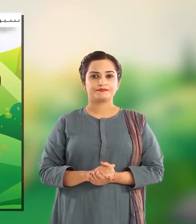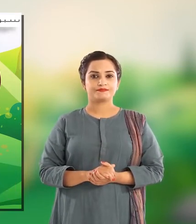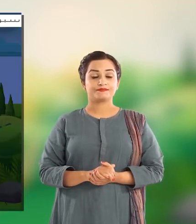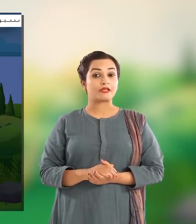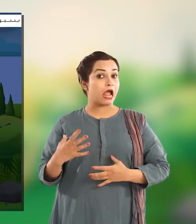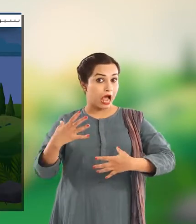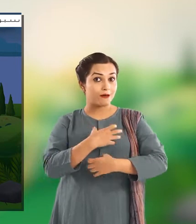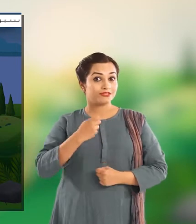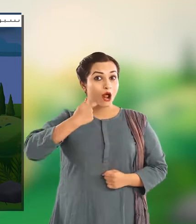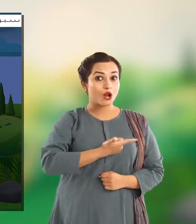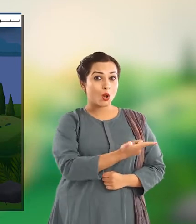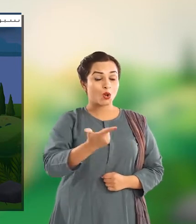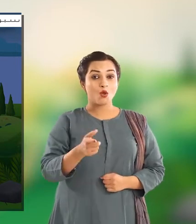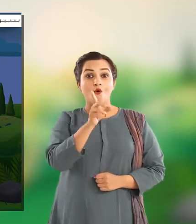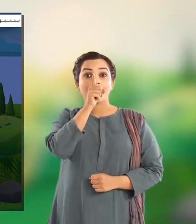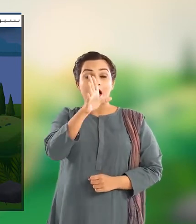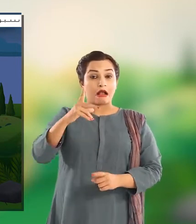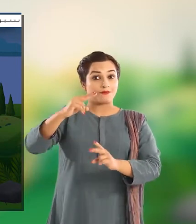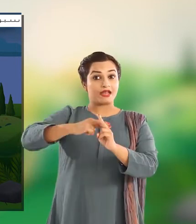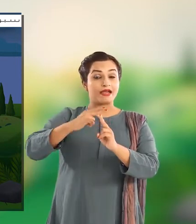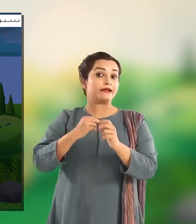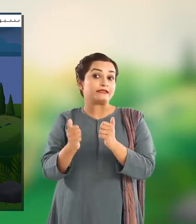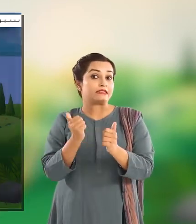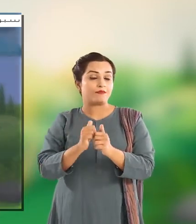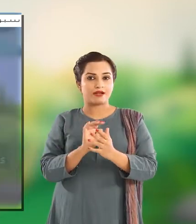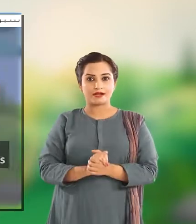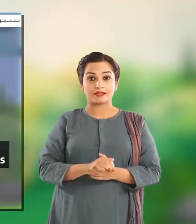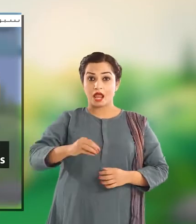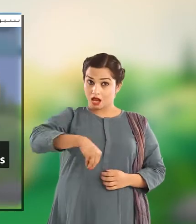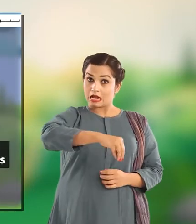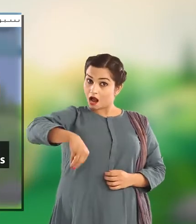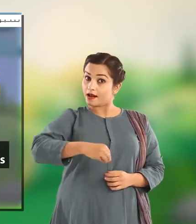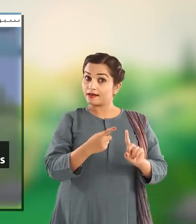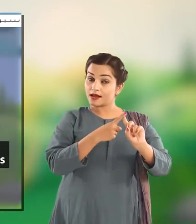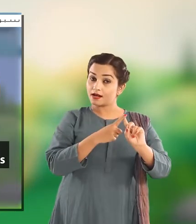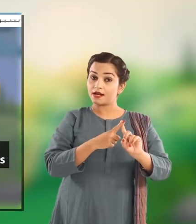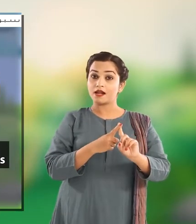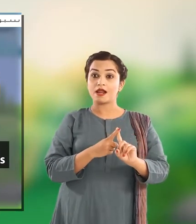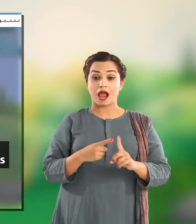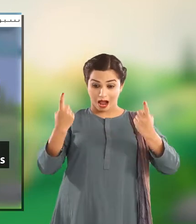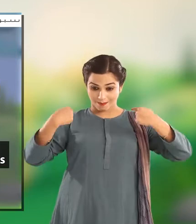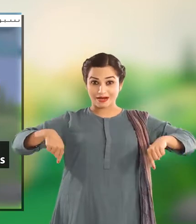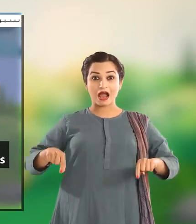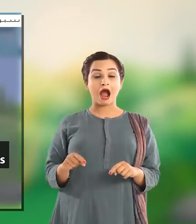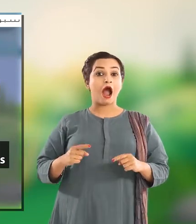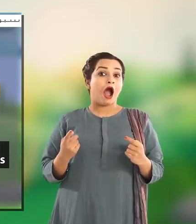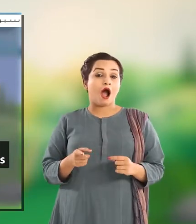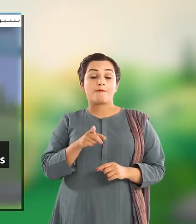ہم heat energy use کرتے ہیں for cooking, for keeping ourselves warm,